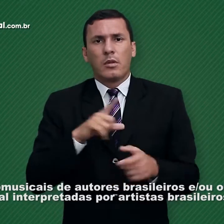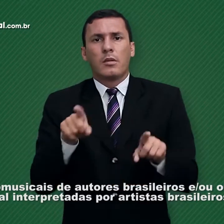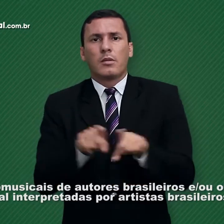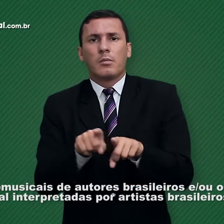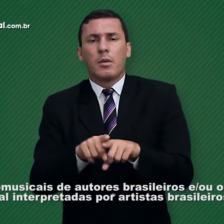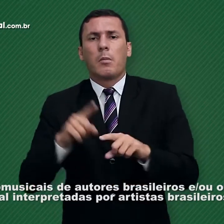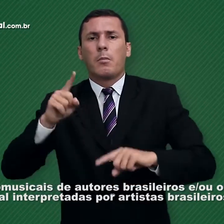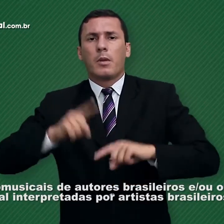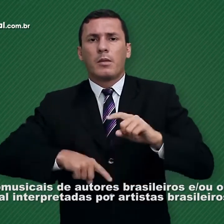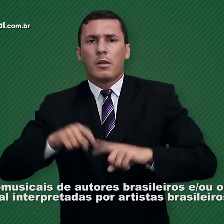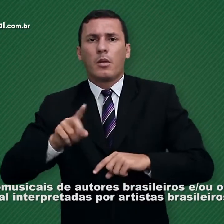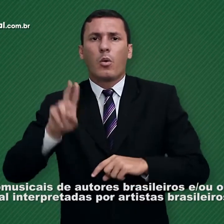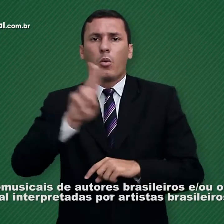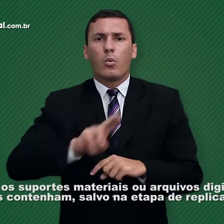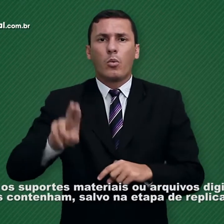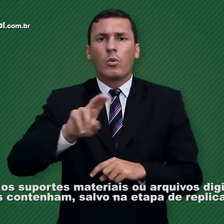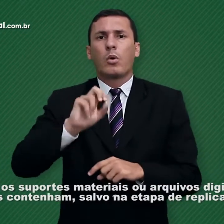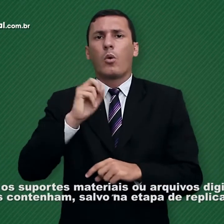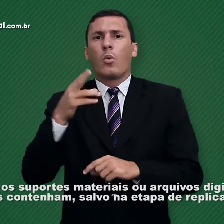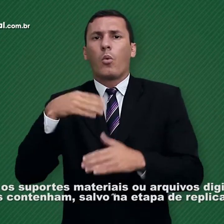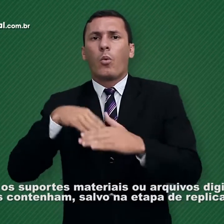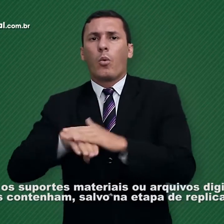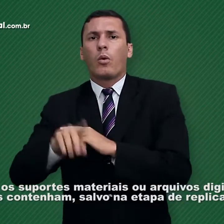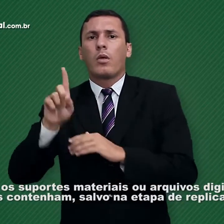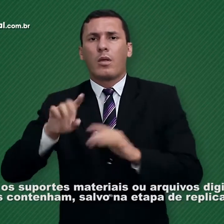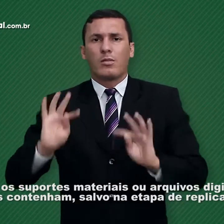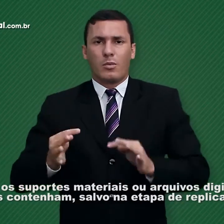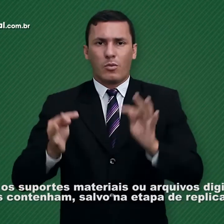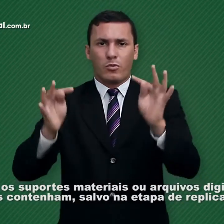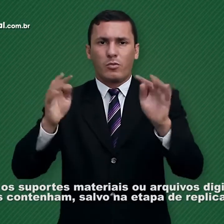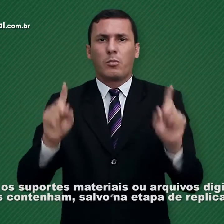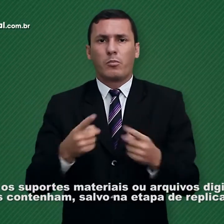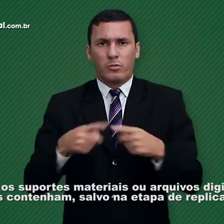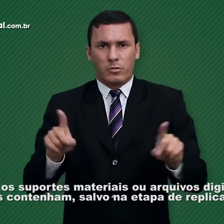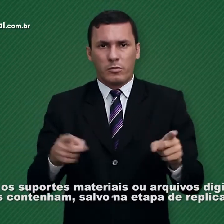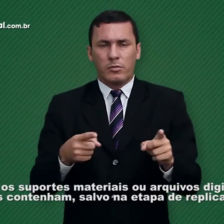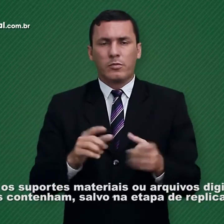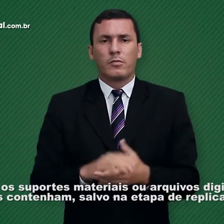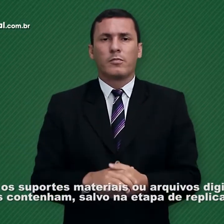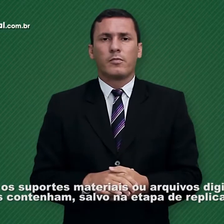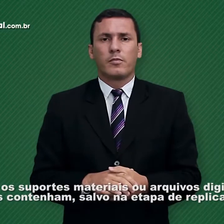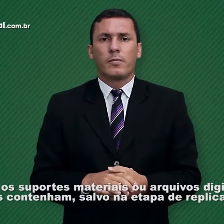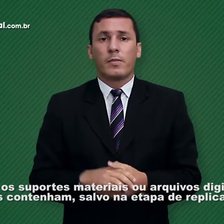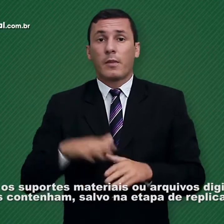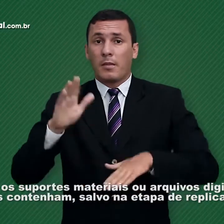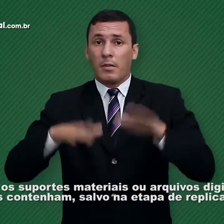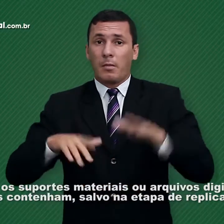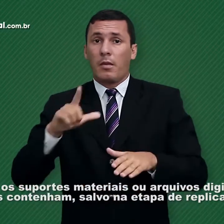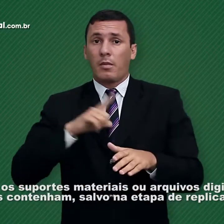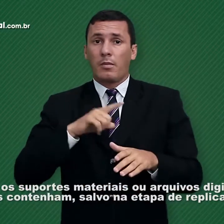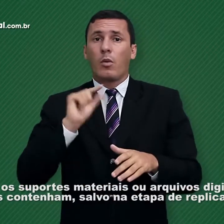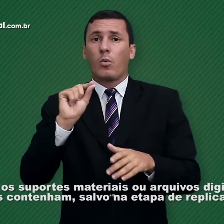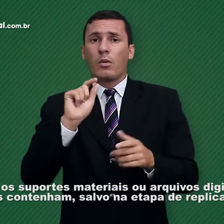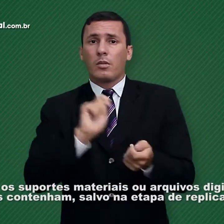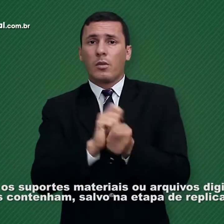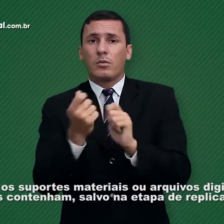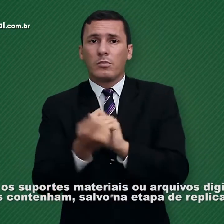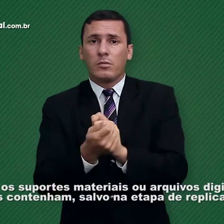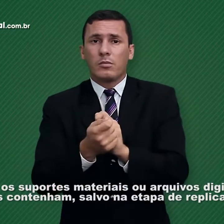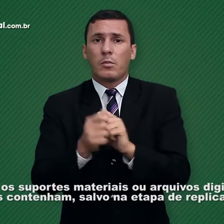artistas brasileiros, bem como os suportes materiais ou arquivos digitais que os contenham, salvo na etapa de